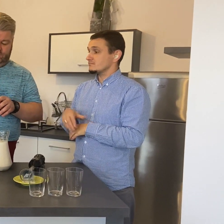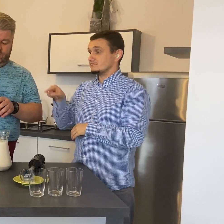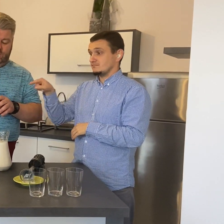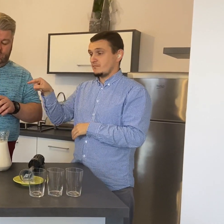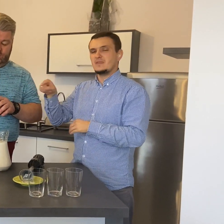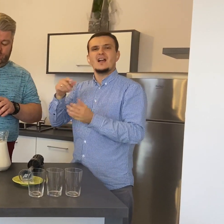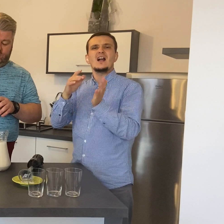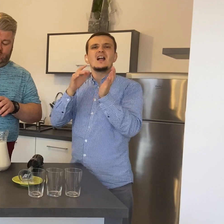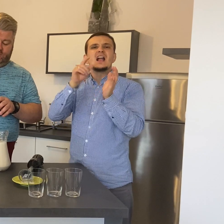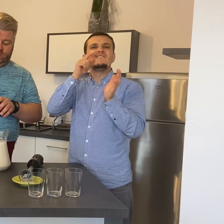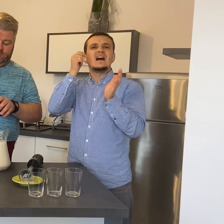Bardzo zdrowych.